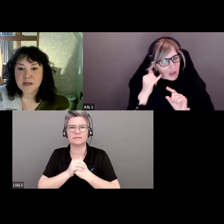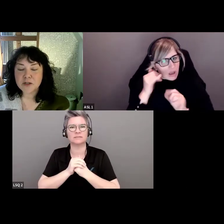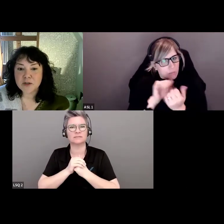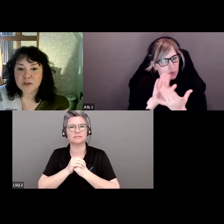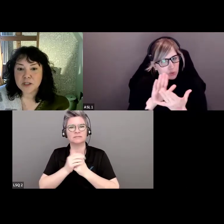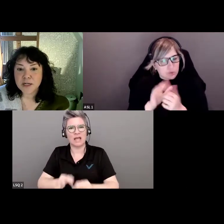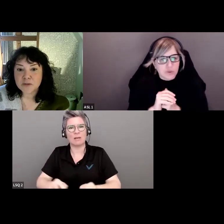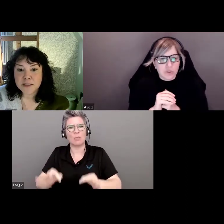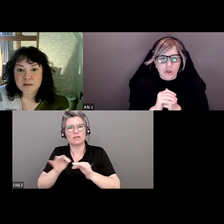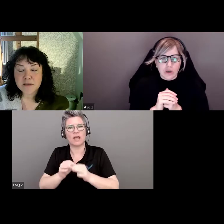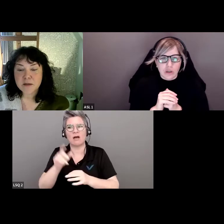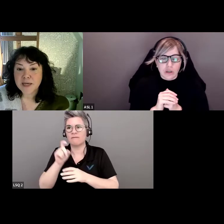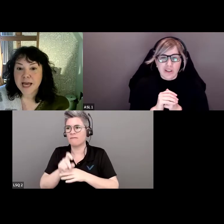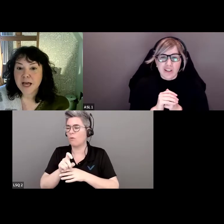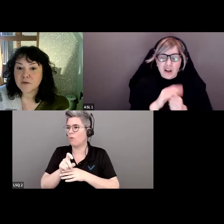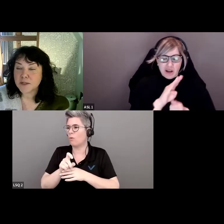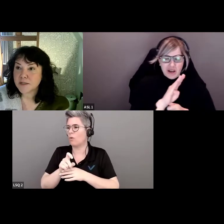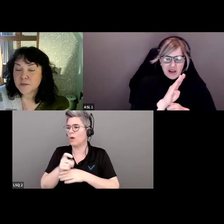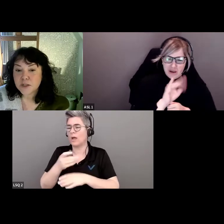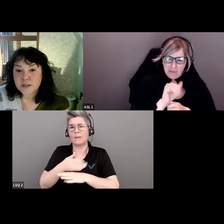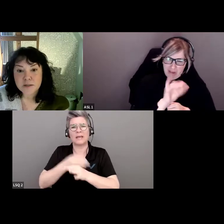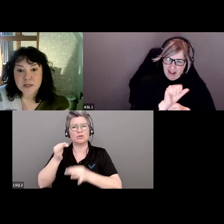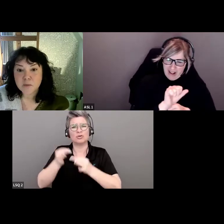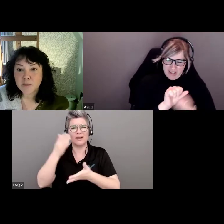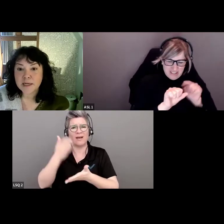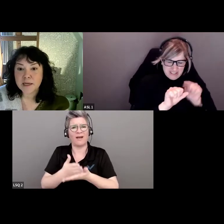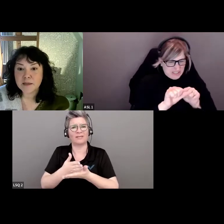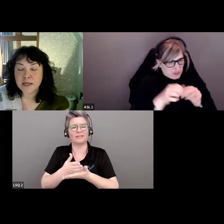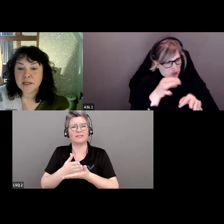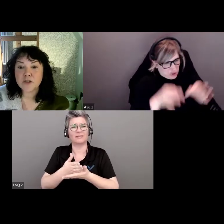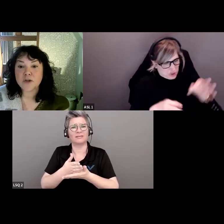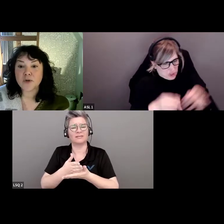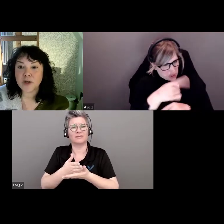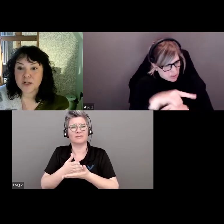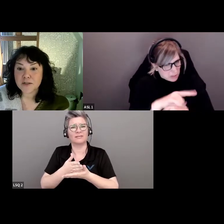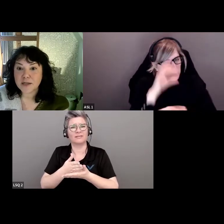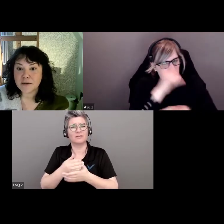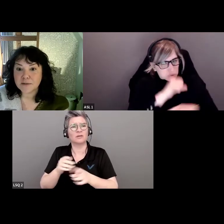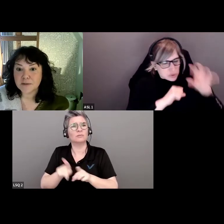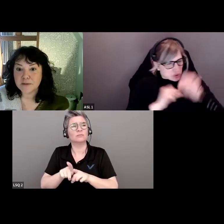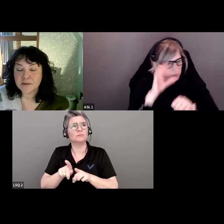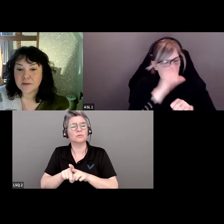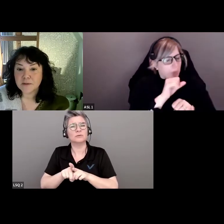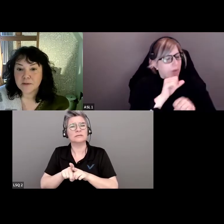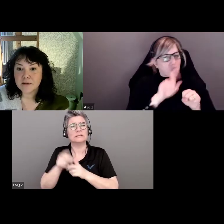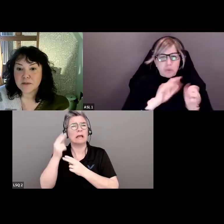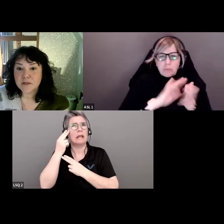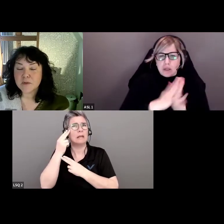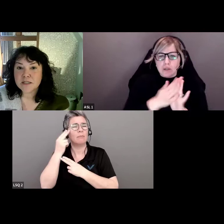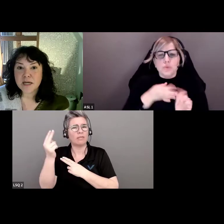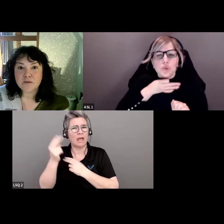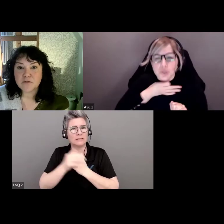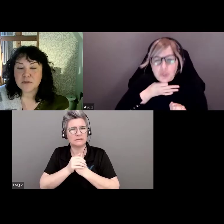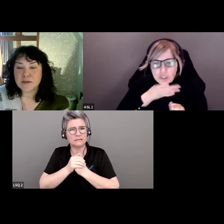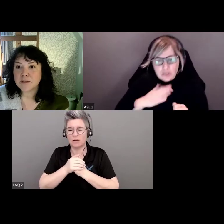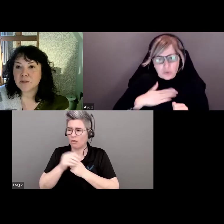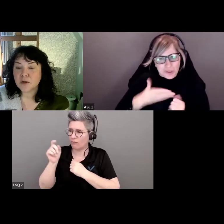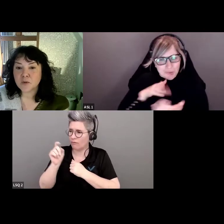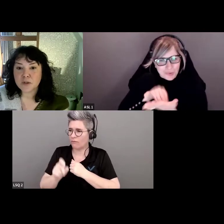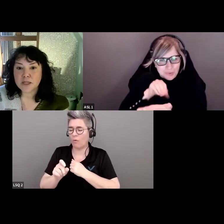Il faut interrompre les préjugés et nos hypothèses doivent